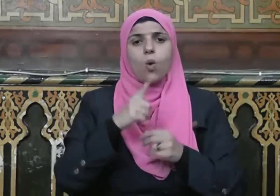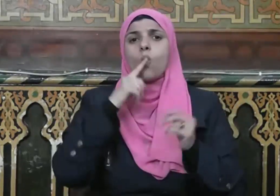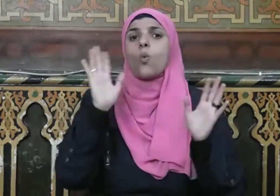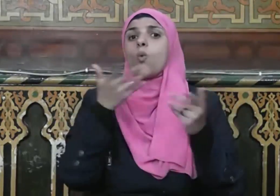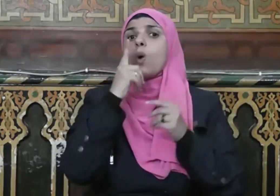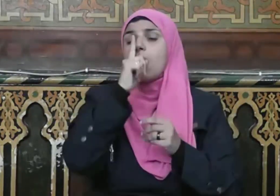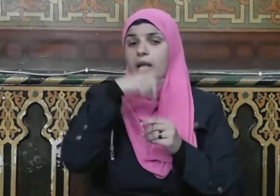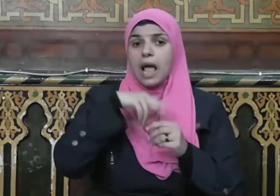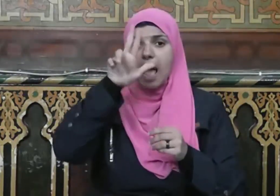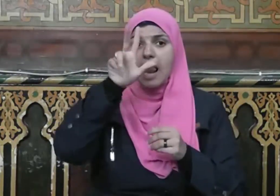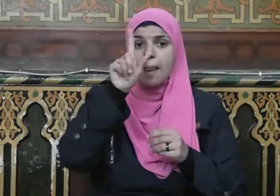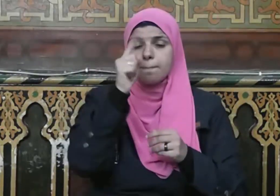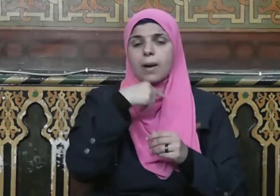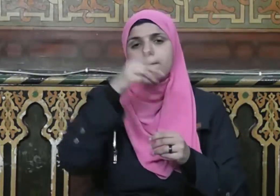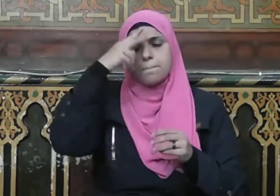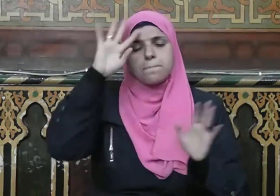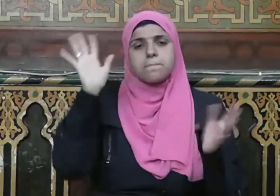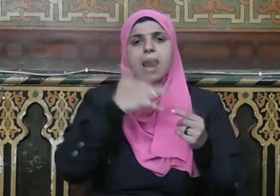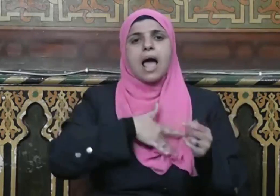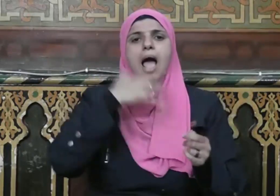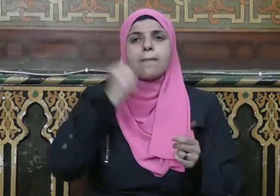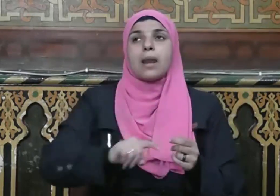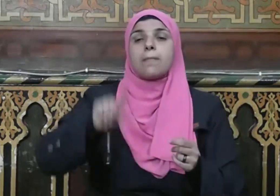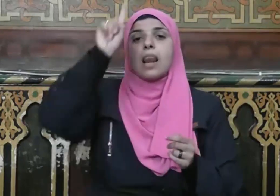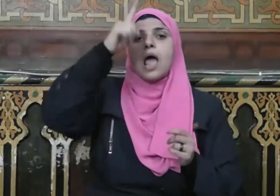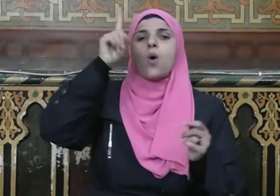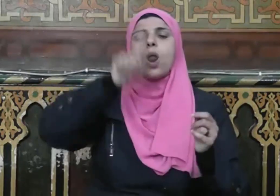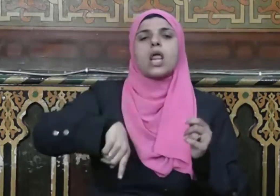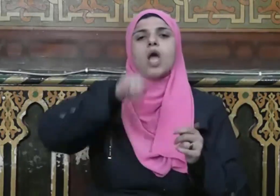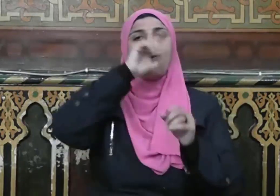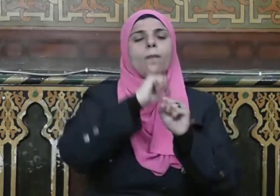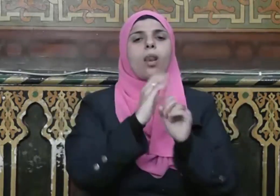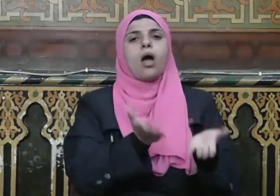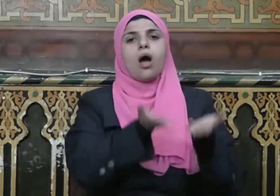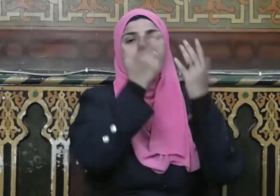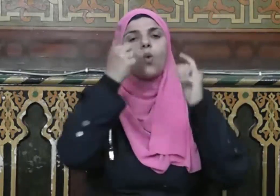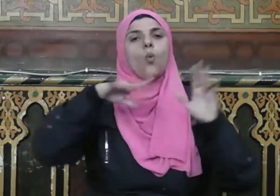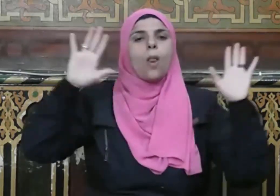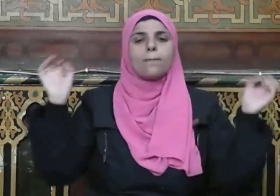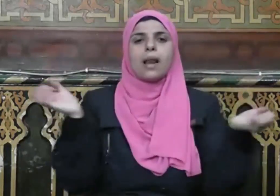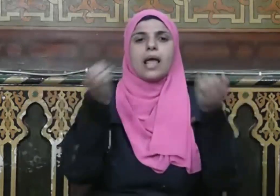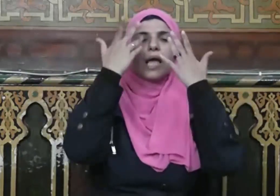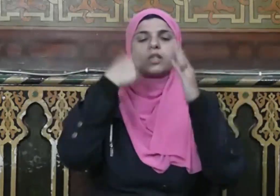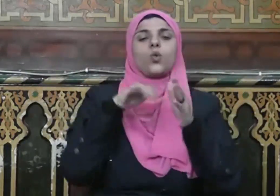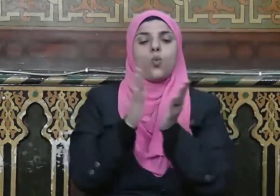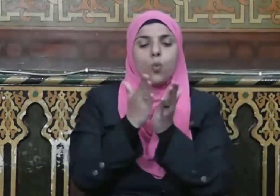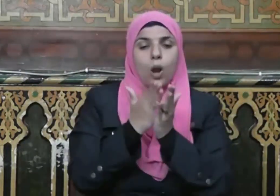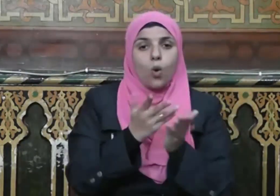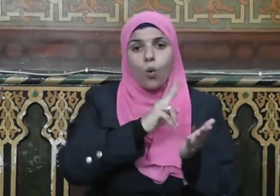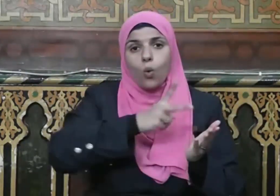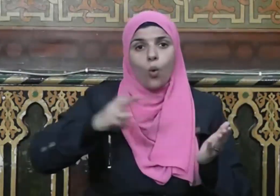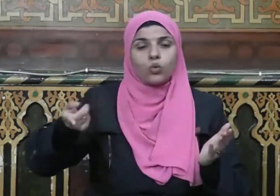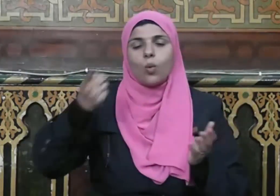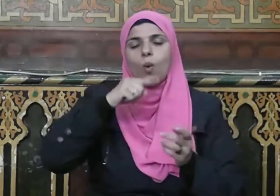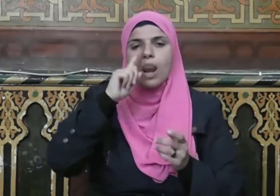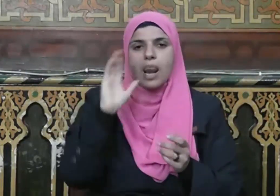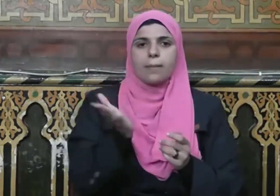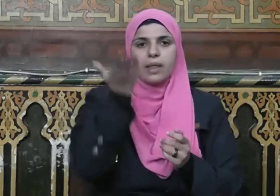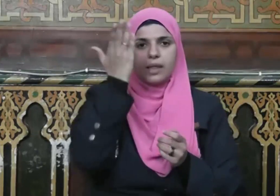البر من آمن بالله واليوم الآخر والملائكة والكتاب والنبيين وآت